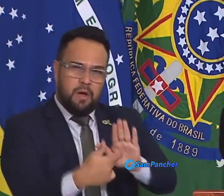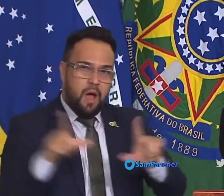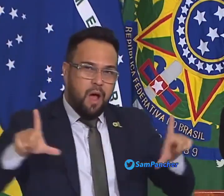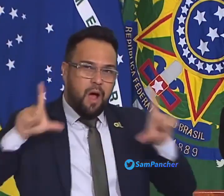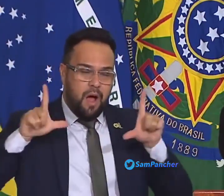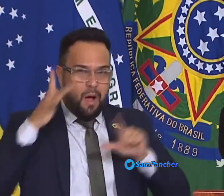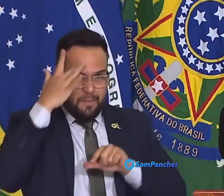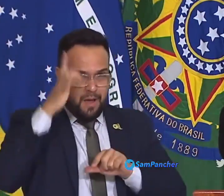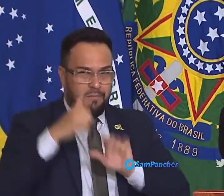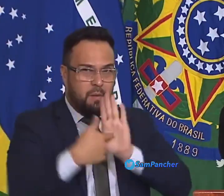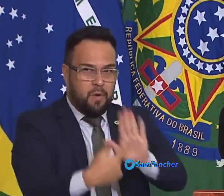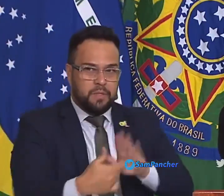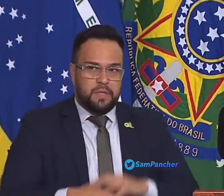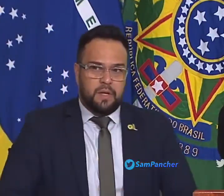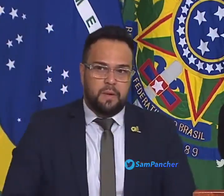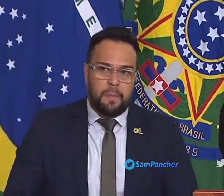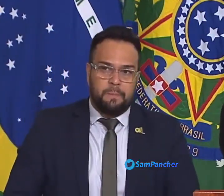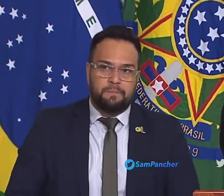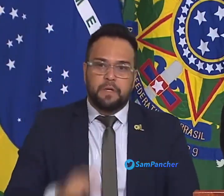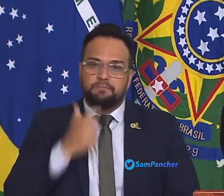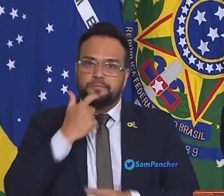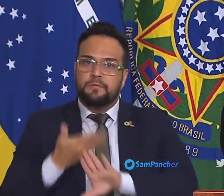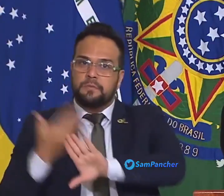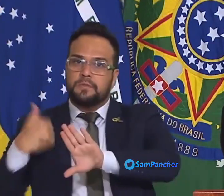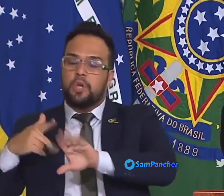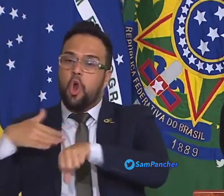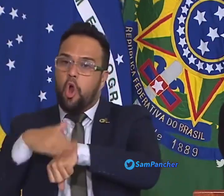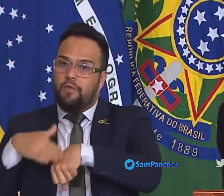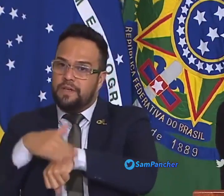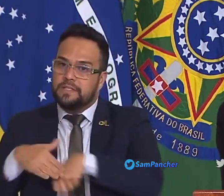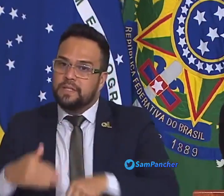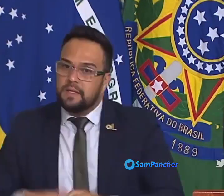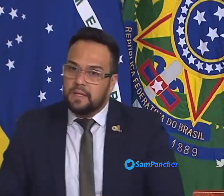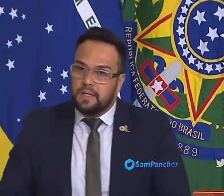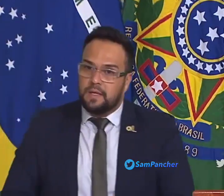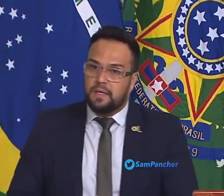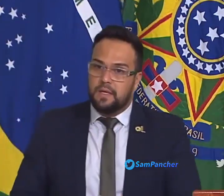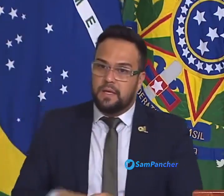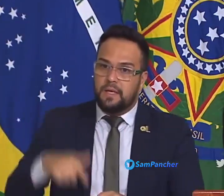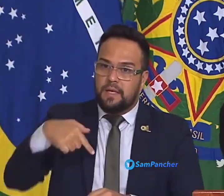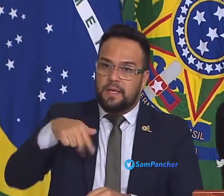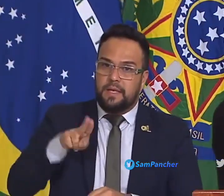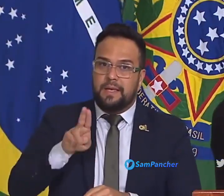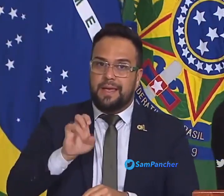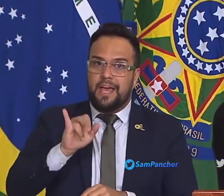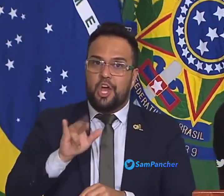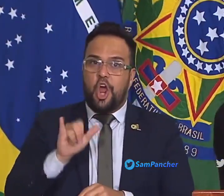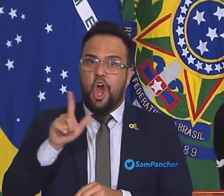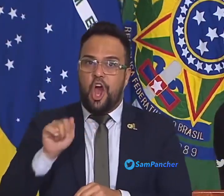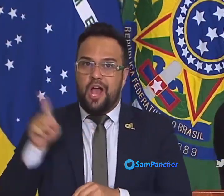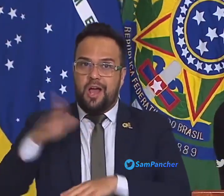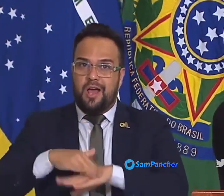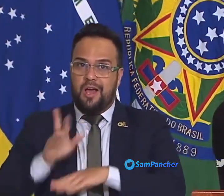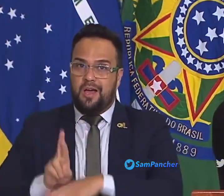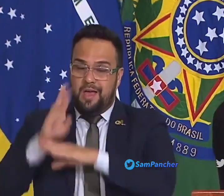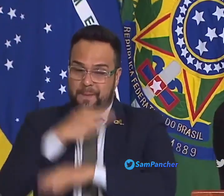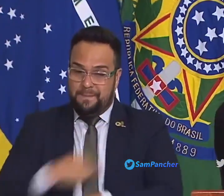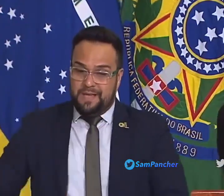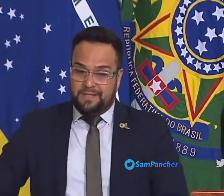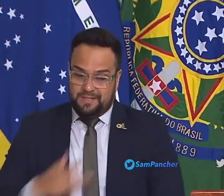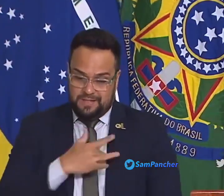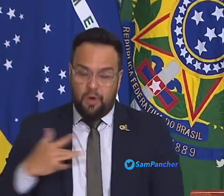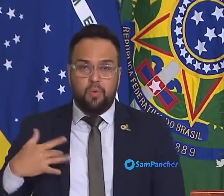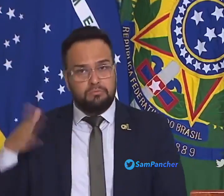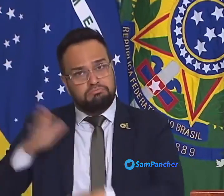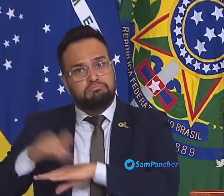Acabei de conversar com o tal de Queiroga, não sei se vocês sabem quem é, nosso ministro da saúde. E ele vai ultimar